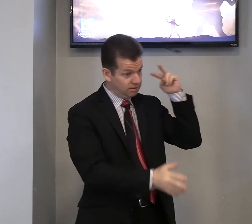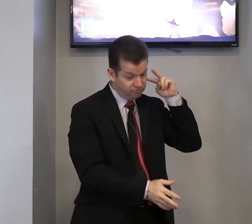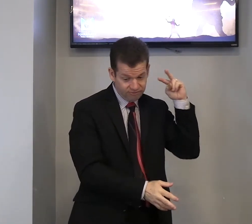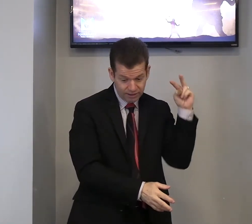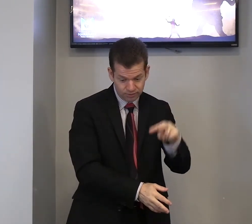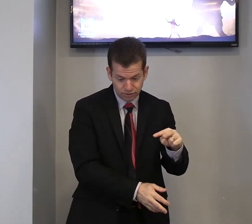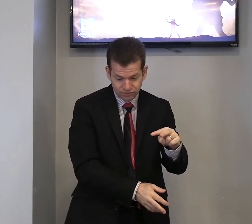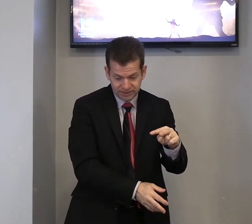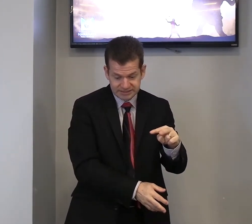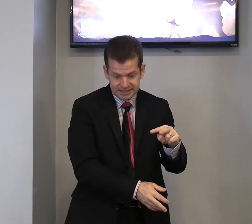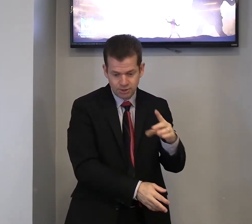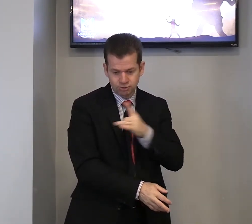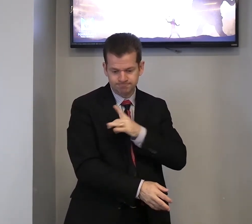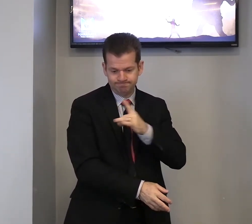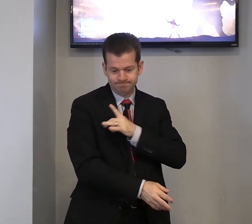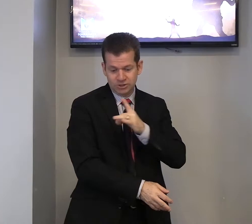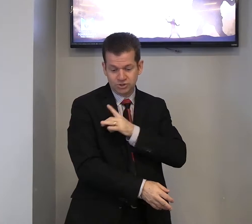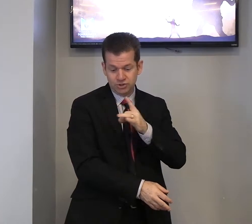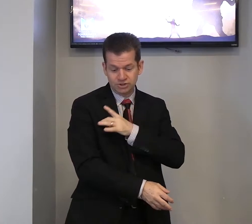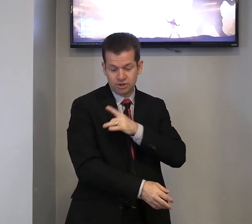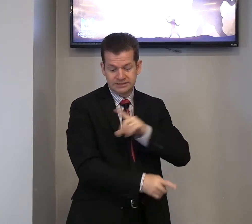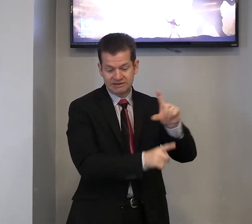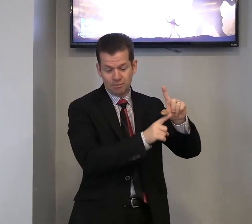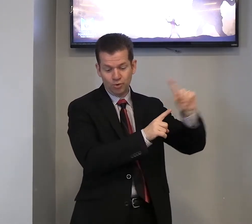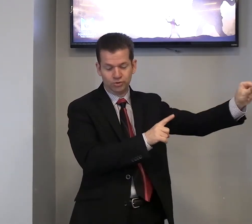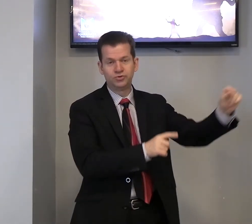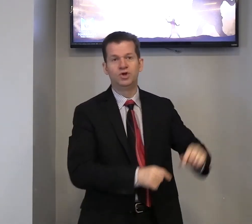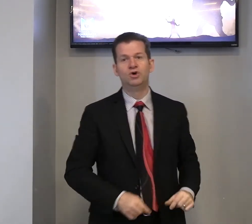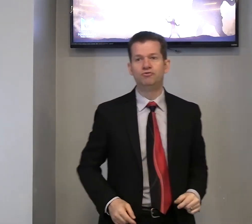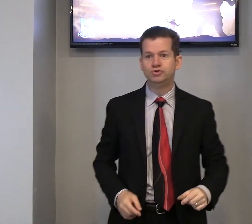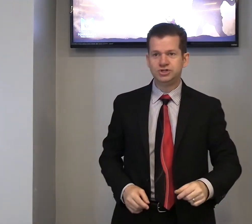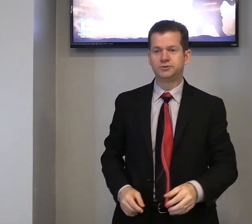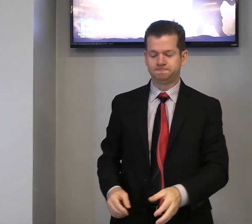Vendo então os filisteus, o Senhor estava morto, fugiram.